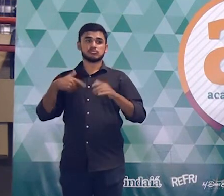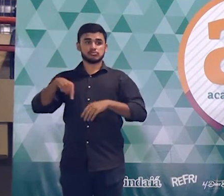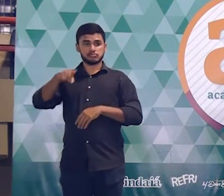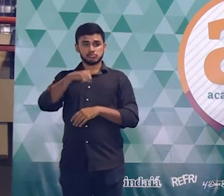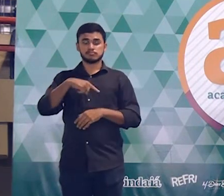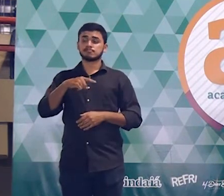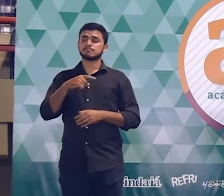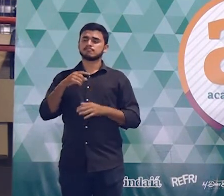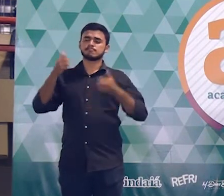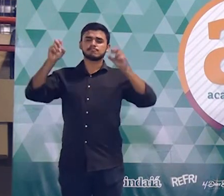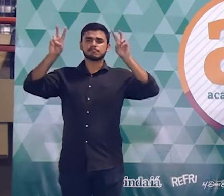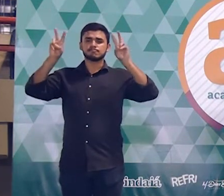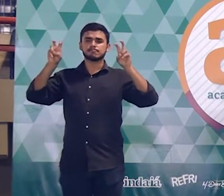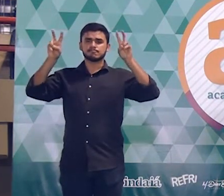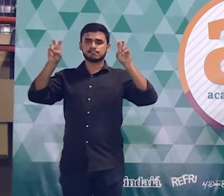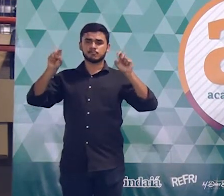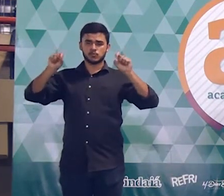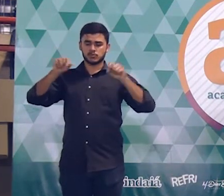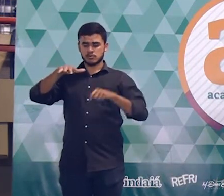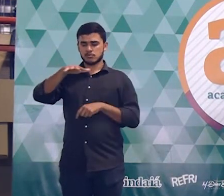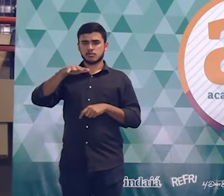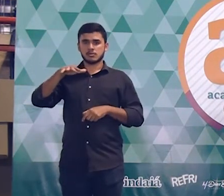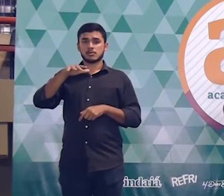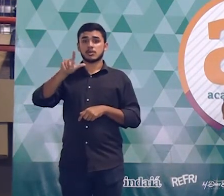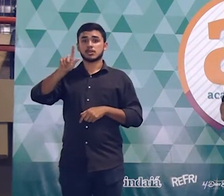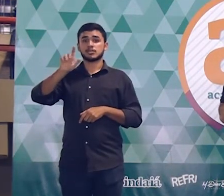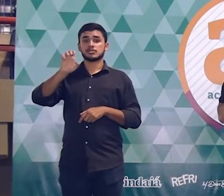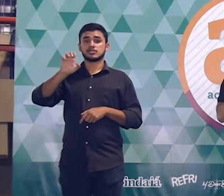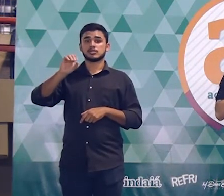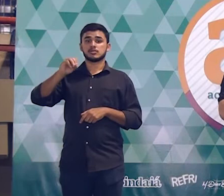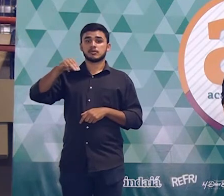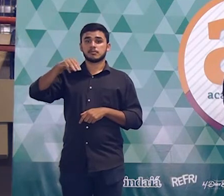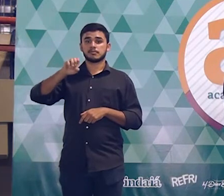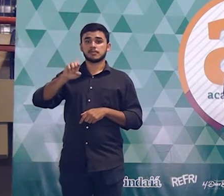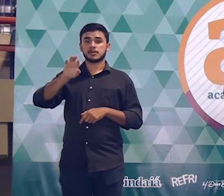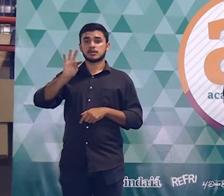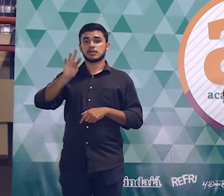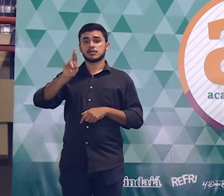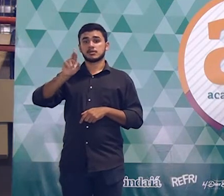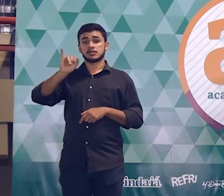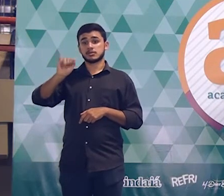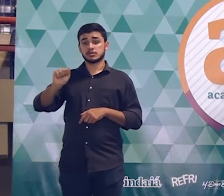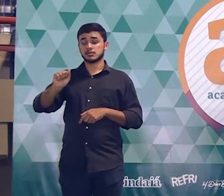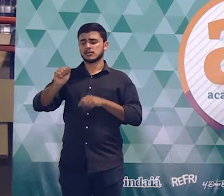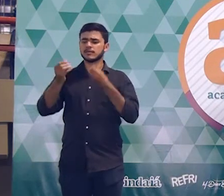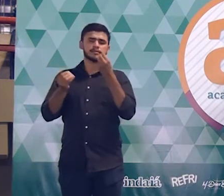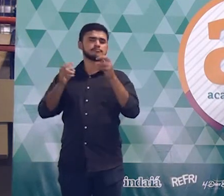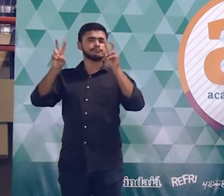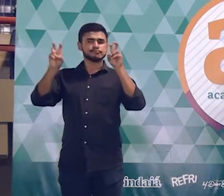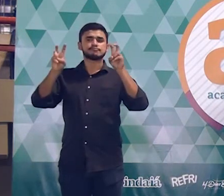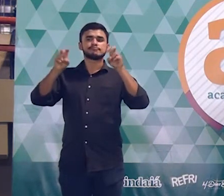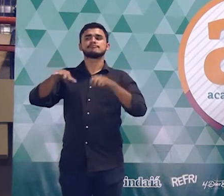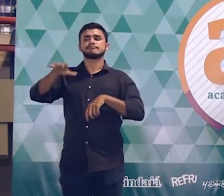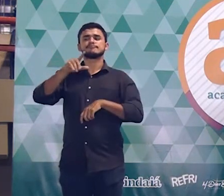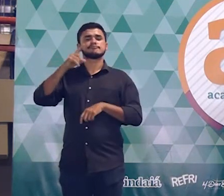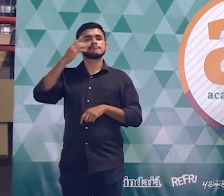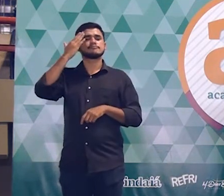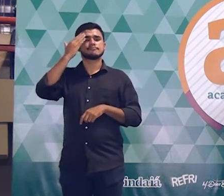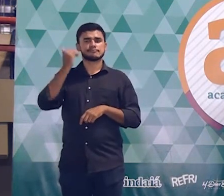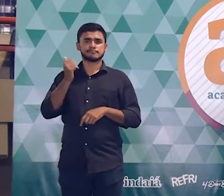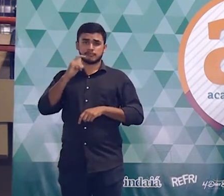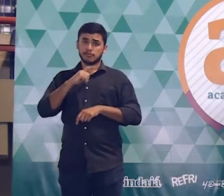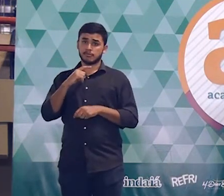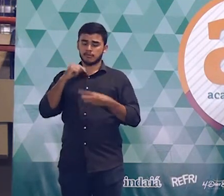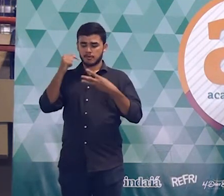noção, a gente vai trabalhar uma área da matemática que é a geometria, tá? E assim, quando se trata de geometria, a gente sabe que existem